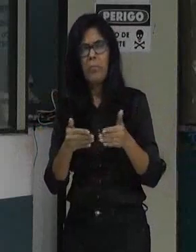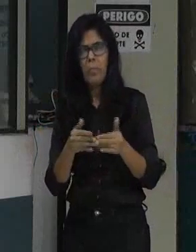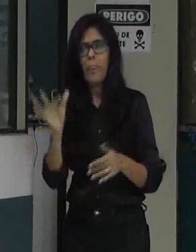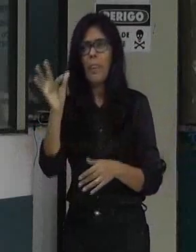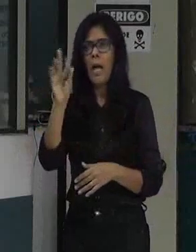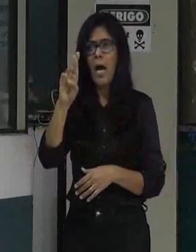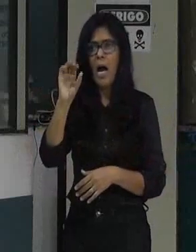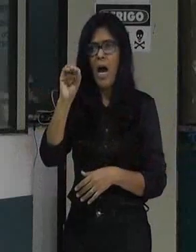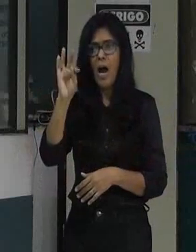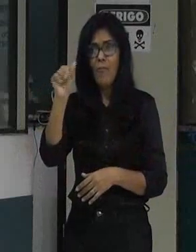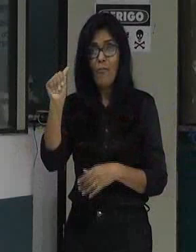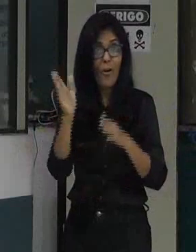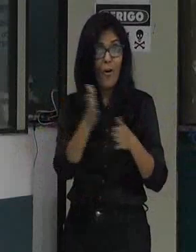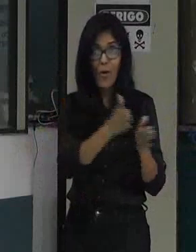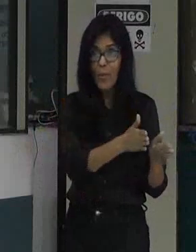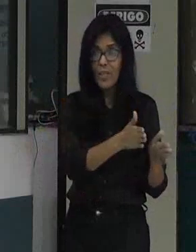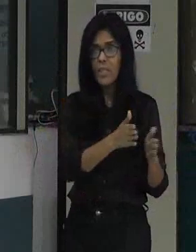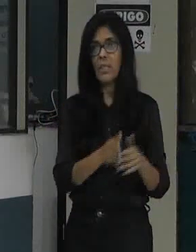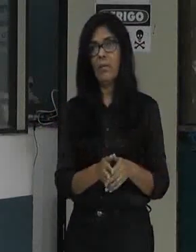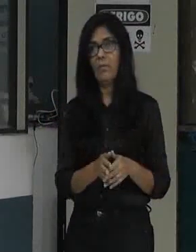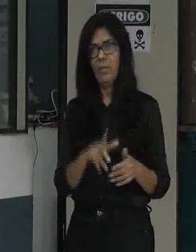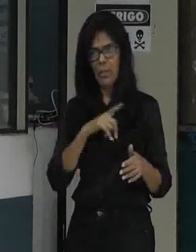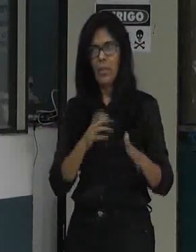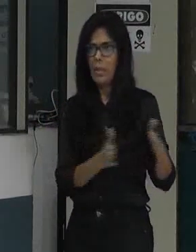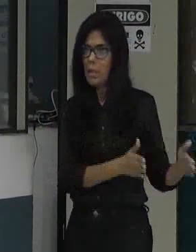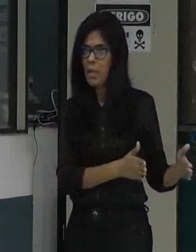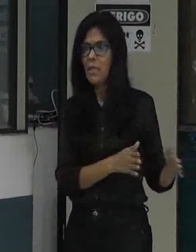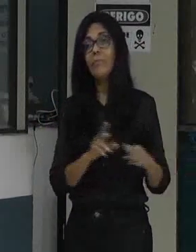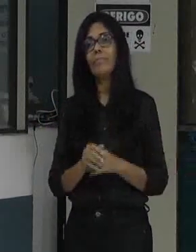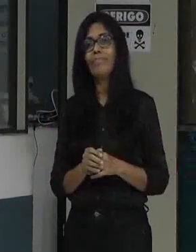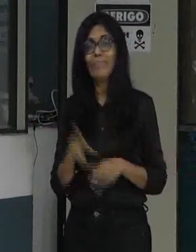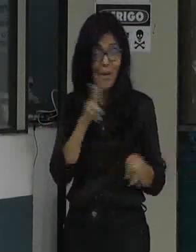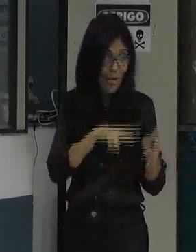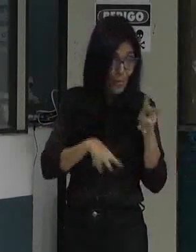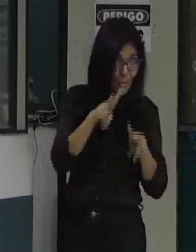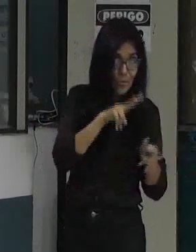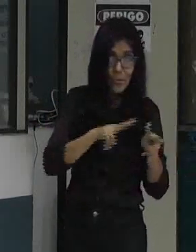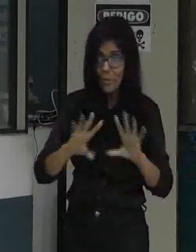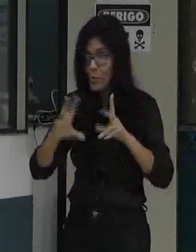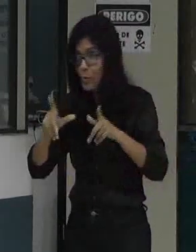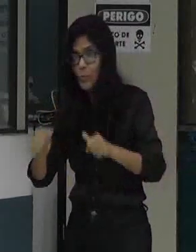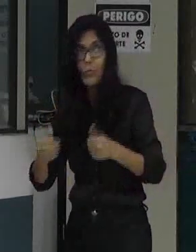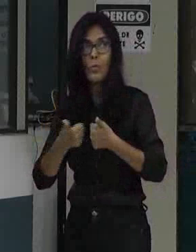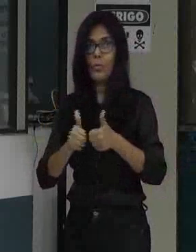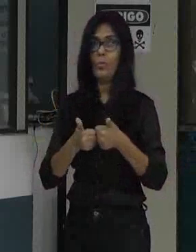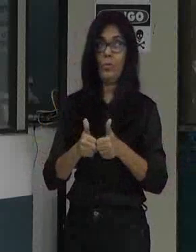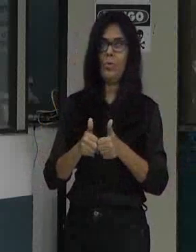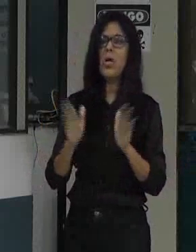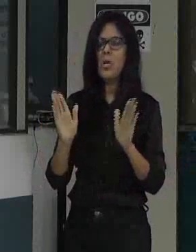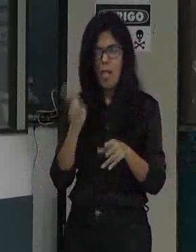as historias dos ônibus foram feitas todos os ônibus ou foi só uma brincadeira para